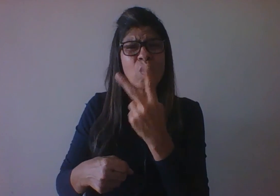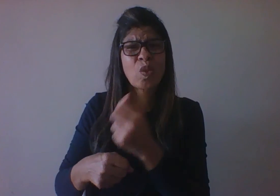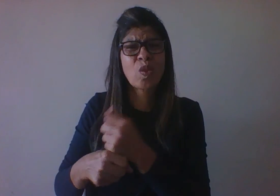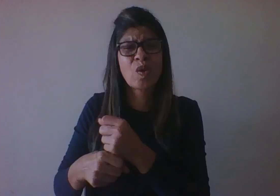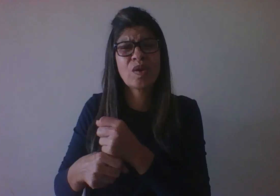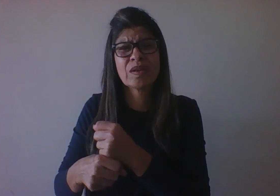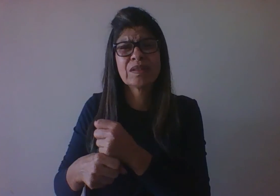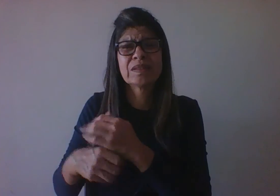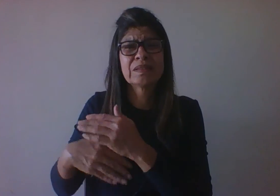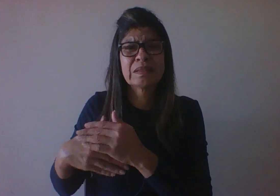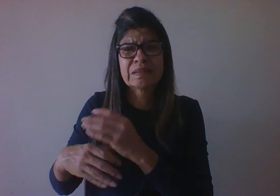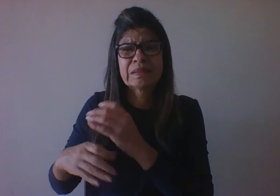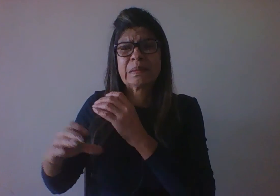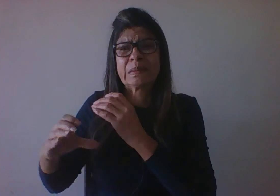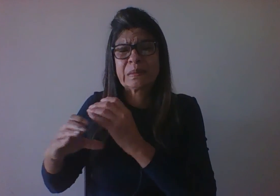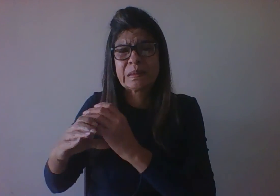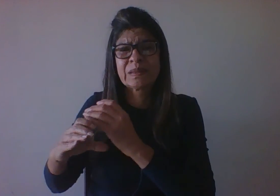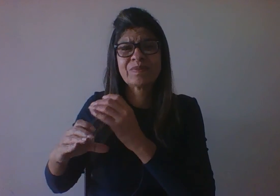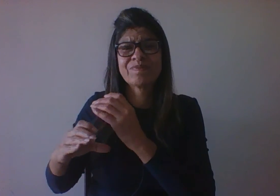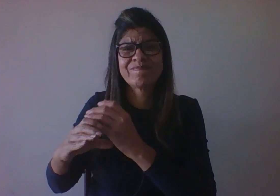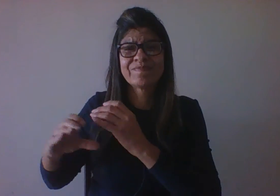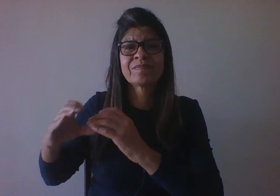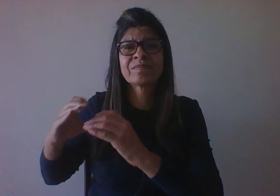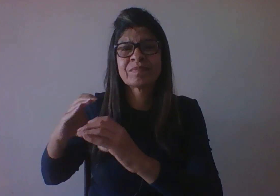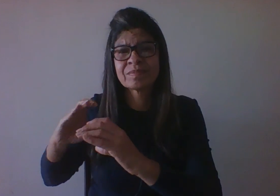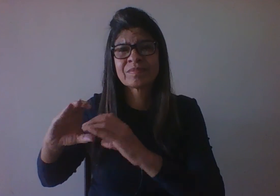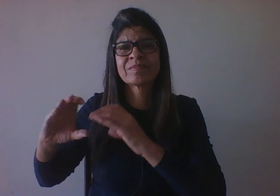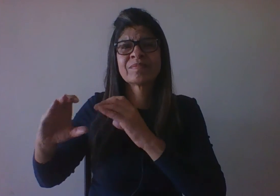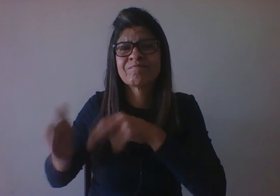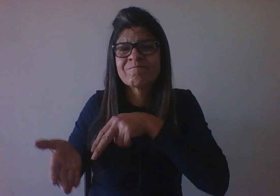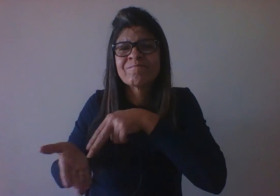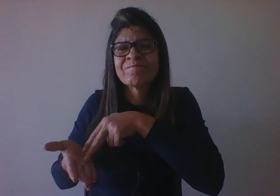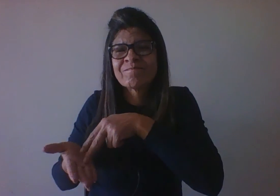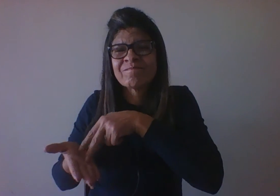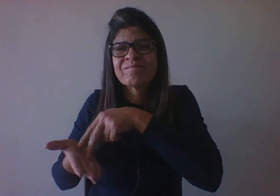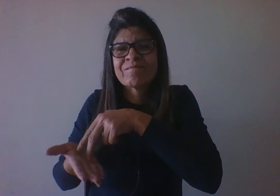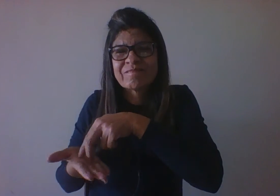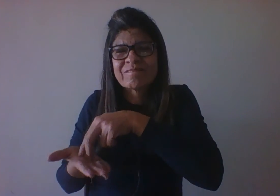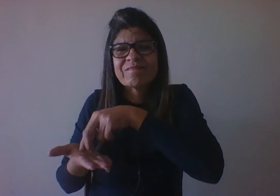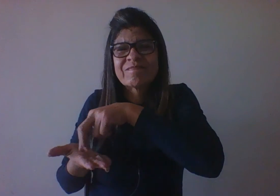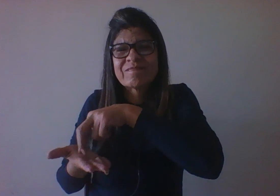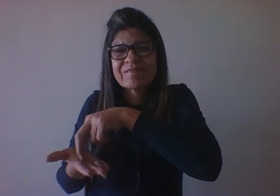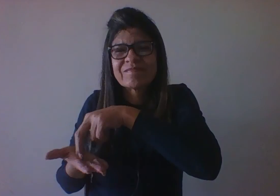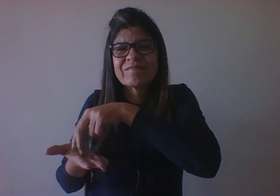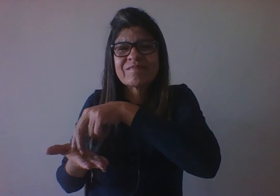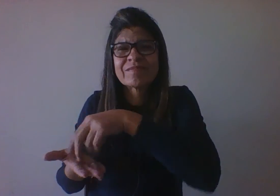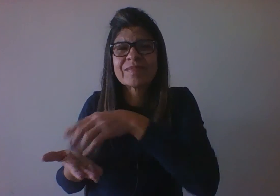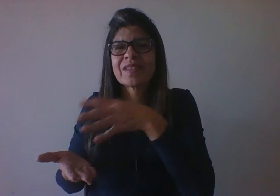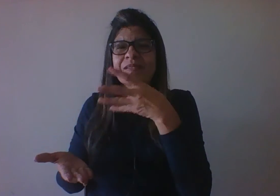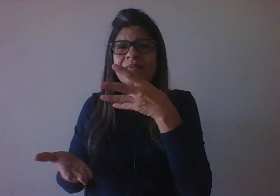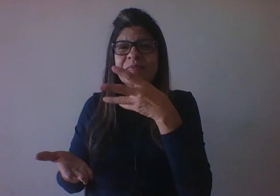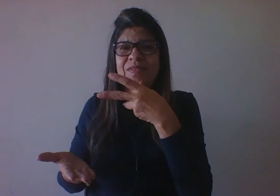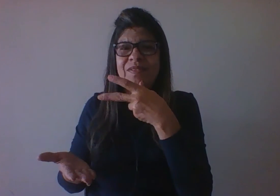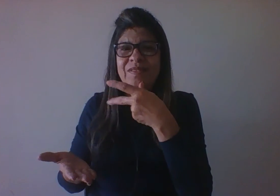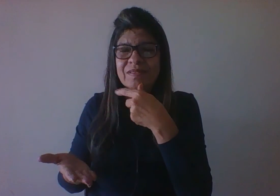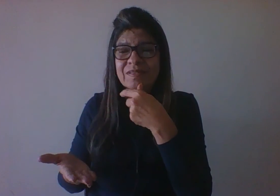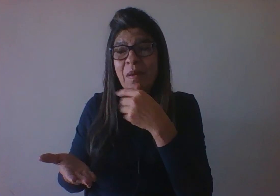ficar de pé, caminhar, pegar um objeto e comer sozinho. Isso quando o objeto, o alimento,